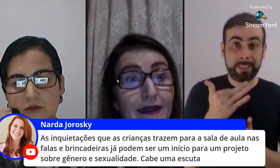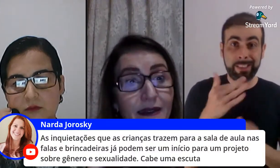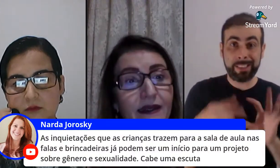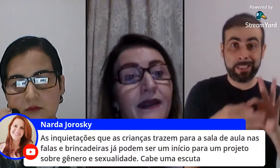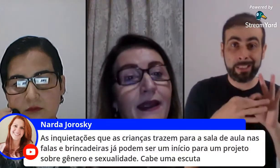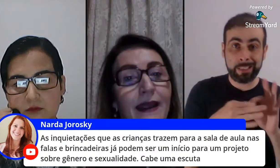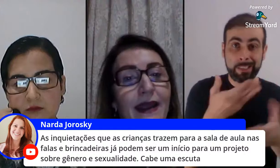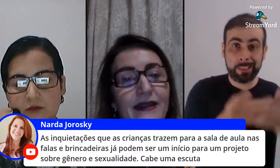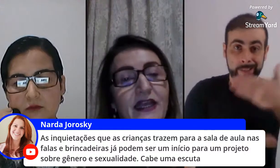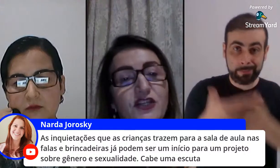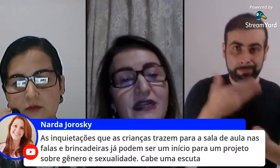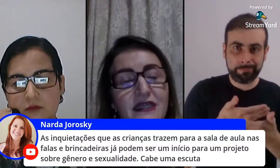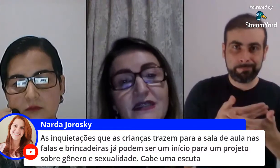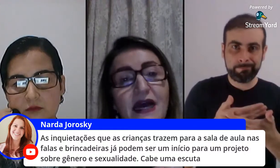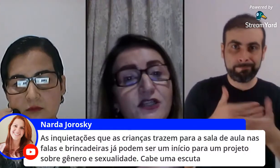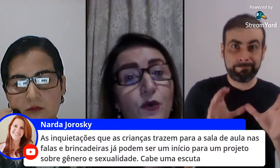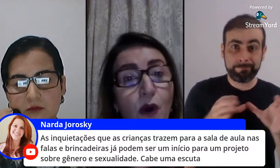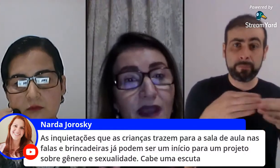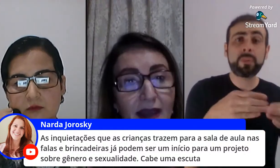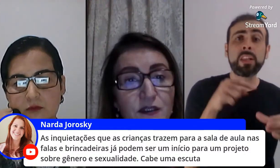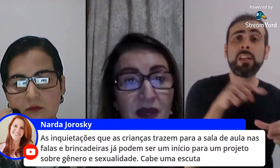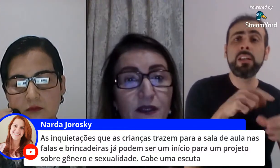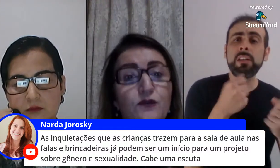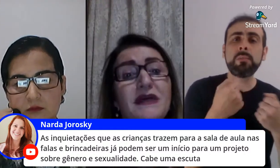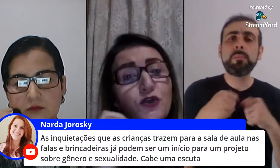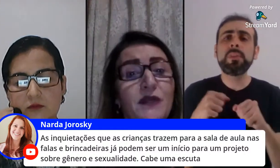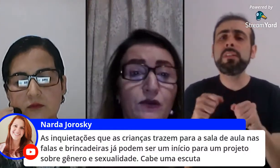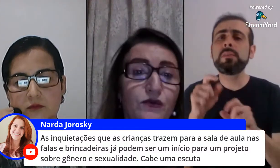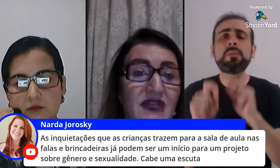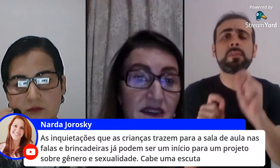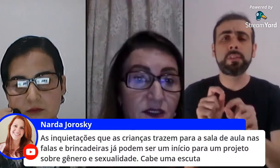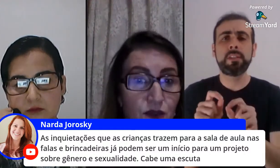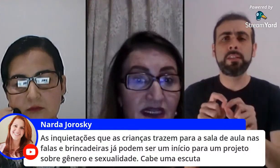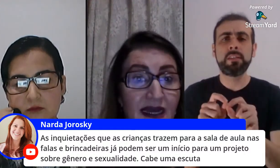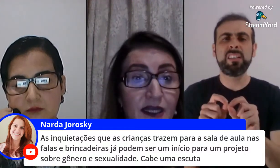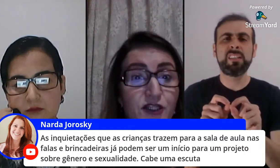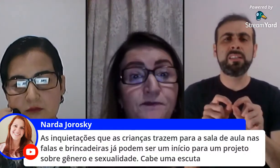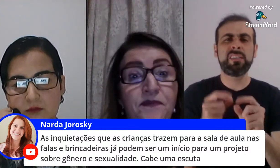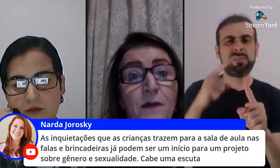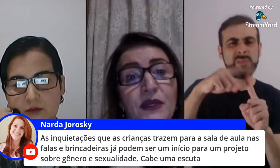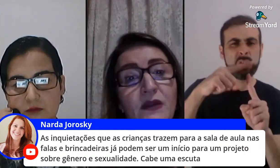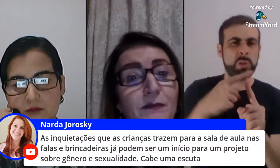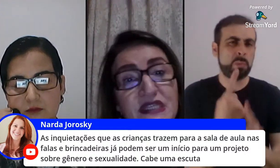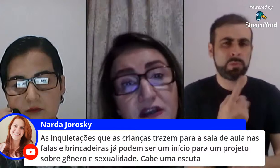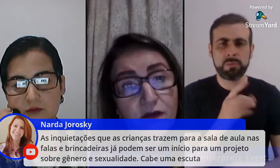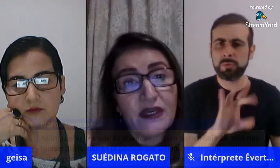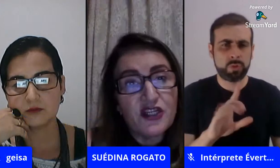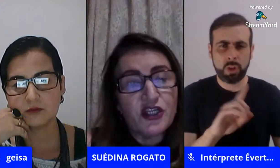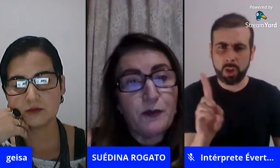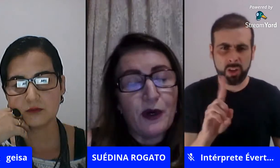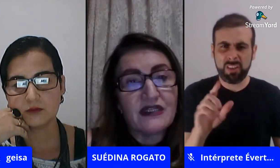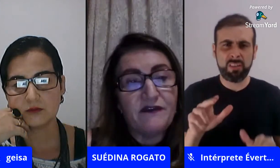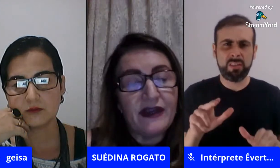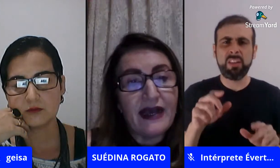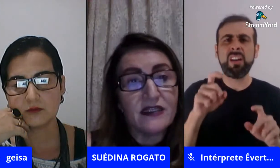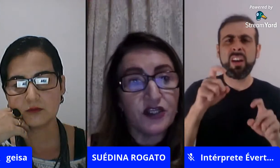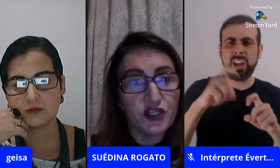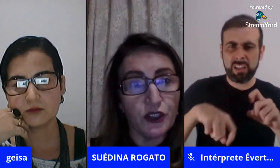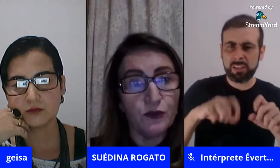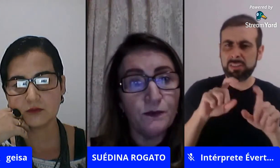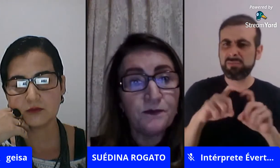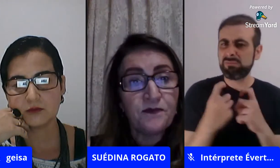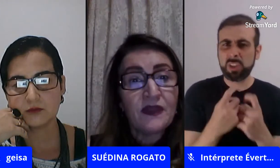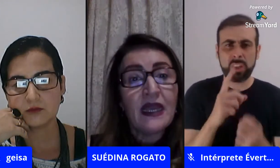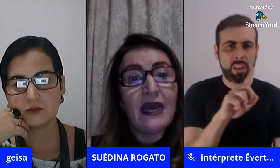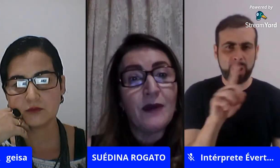clientela tem de necessidade em qualquer aspecto mas sobretudo da sexualidade porque não é possível que a gente possa ficar